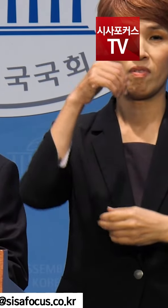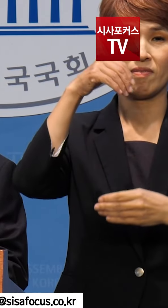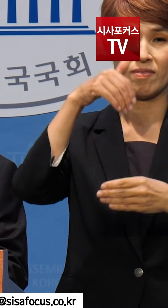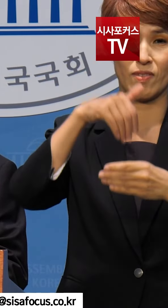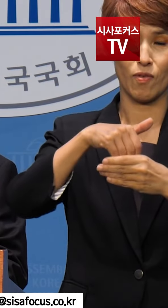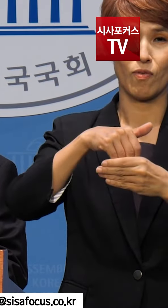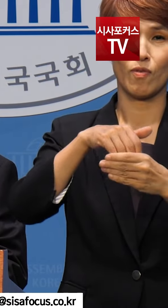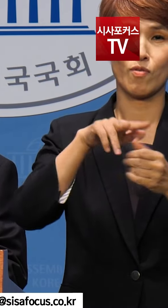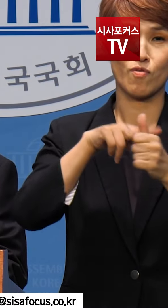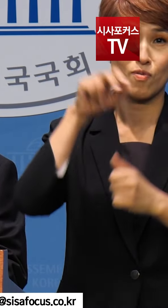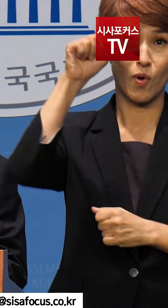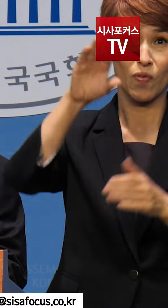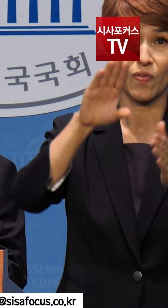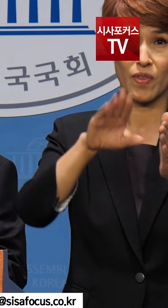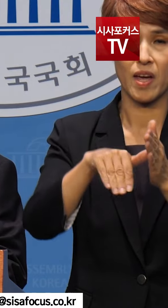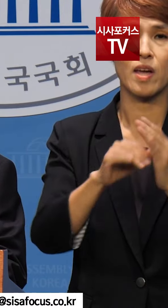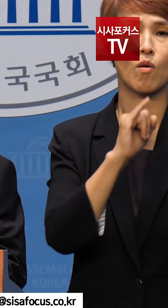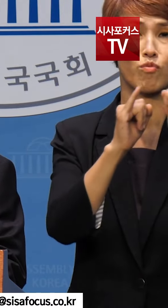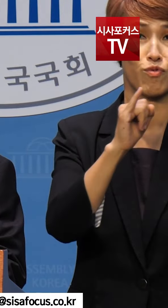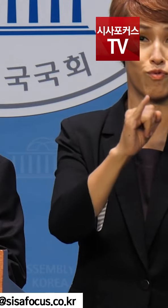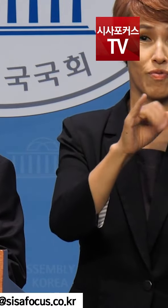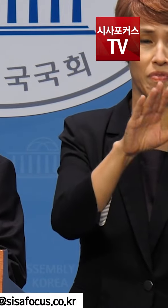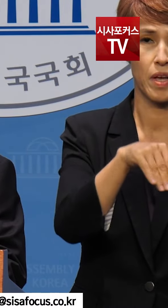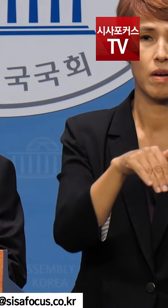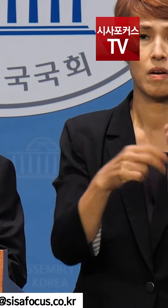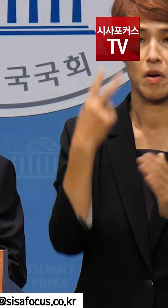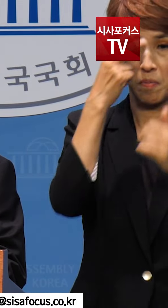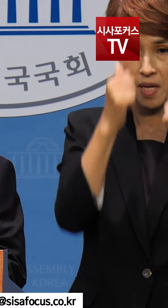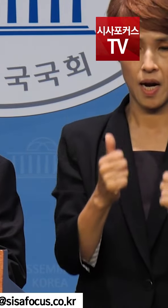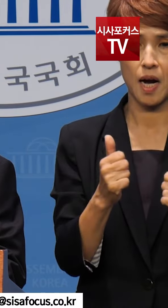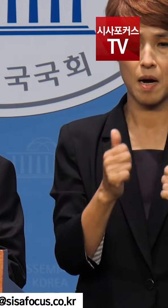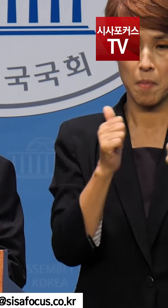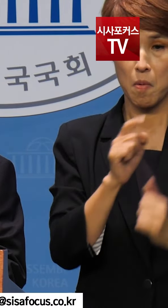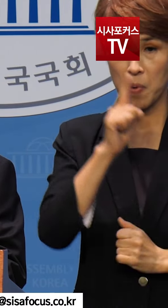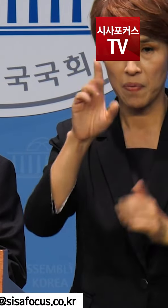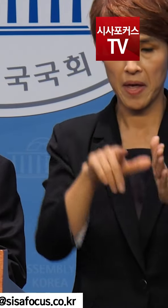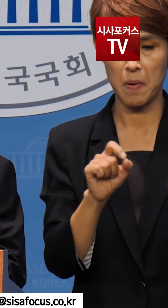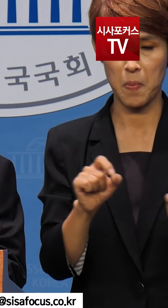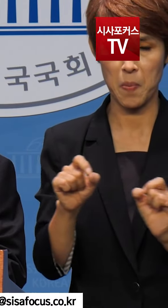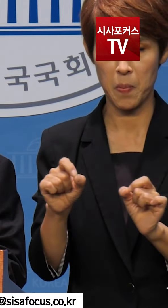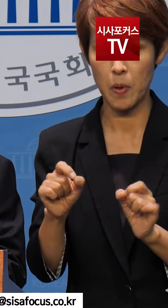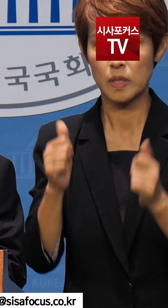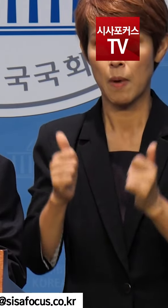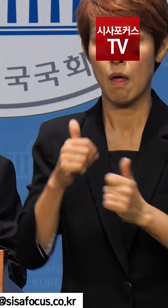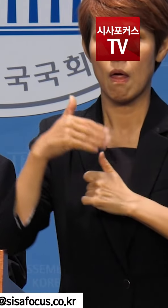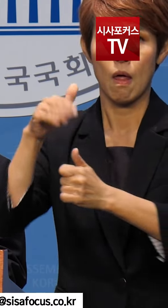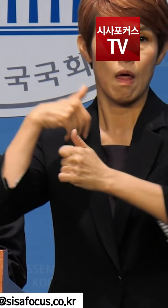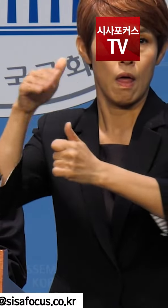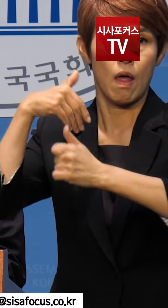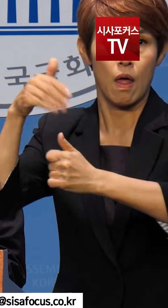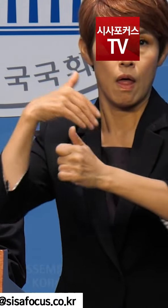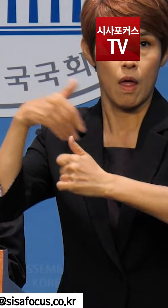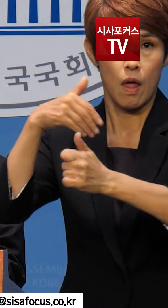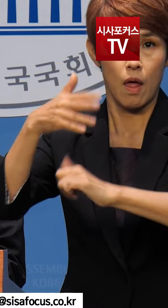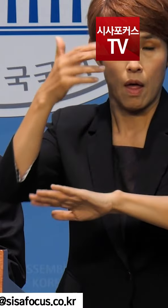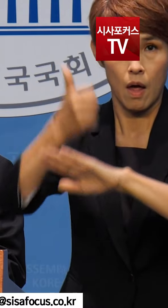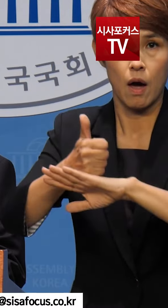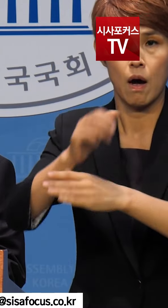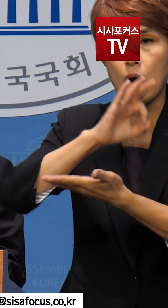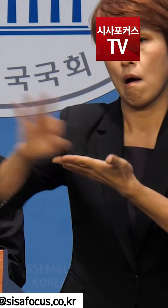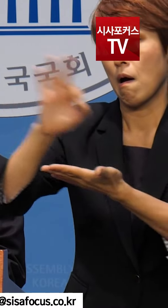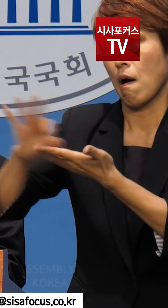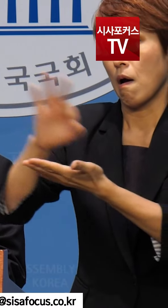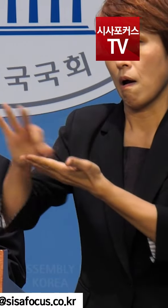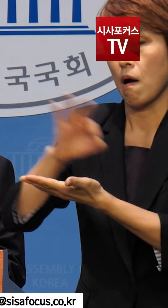인터뷰를 통해 검사가 기소해서 시간 끌면 재판 끌려 다니느라 이겨도 소송 비용으로